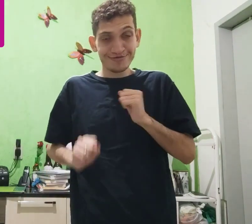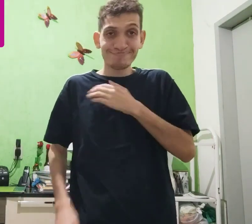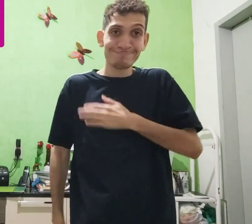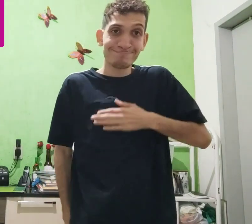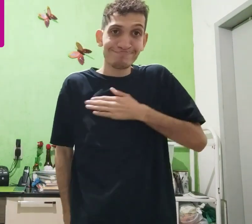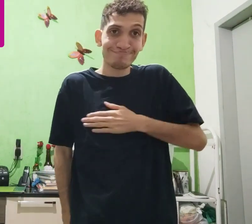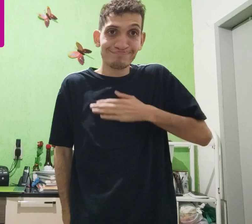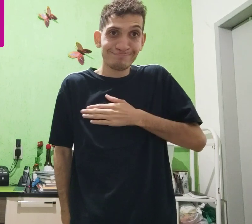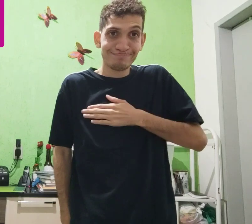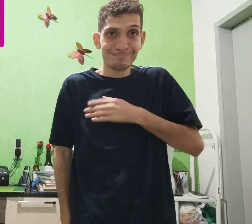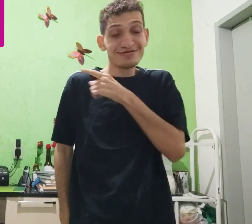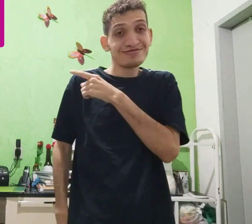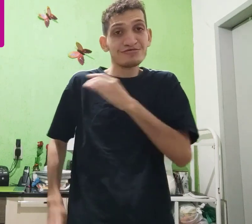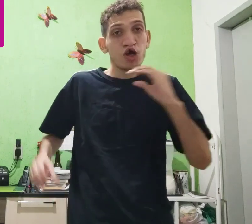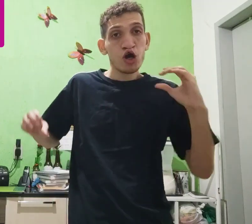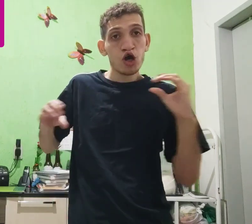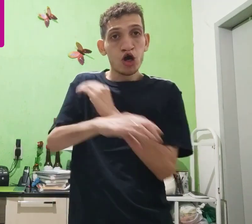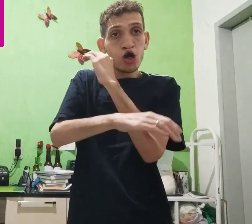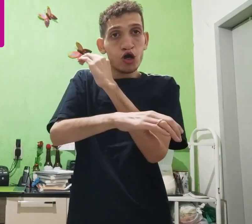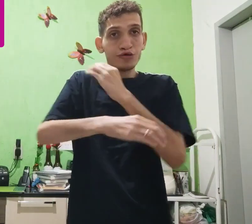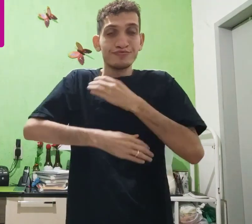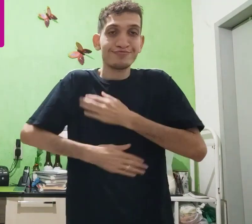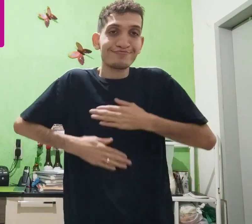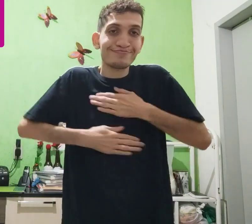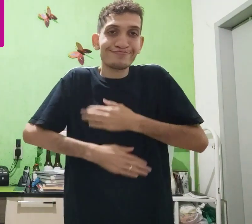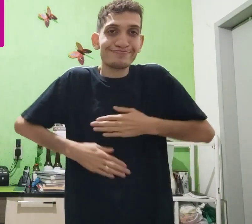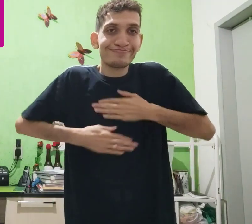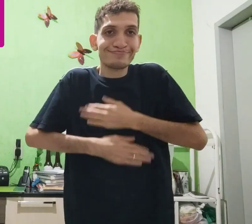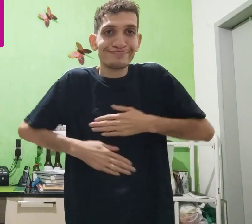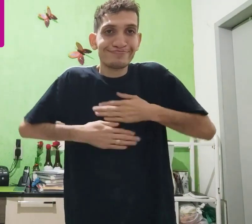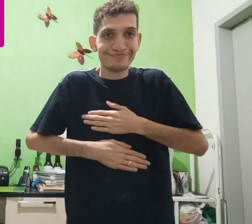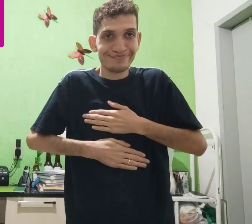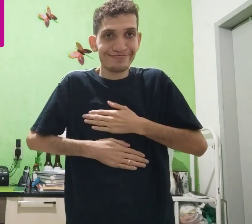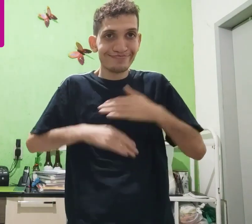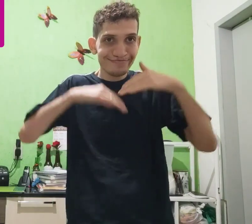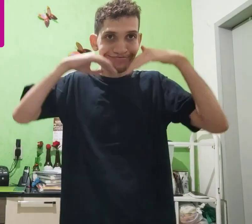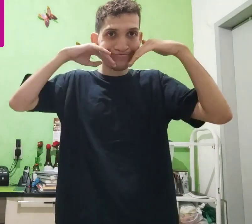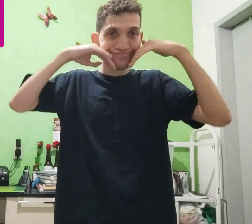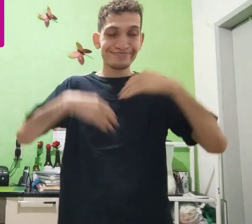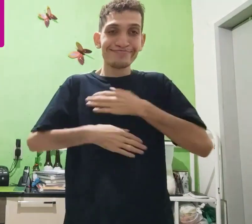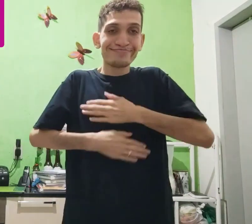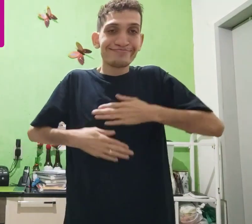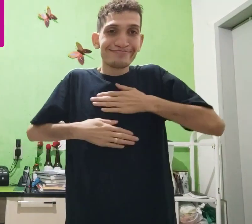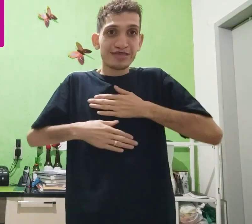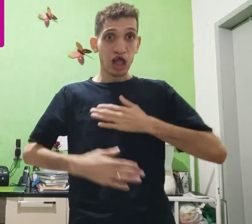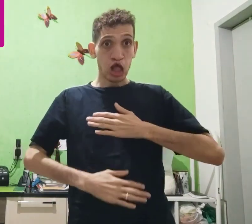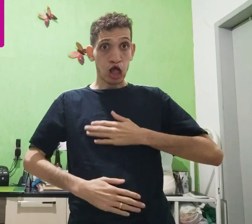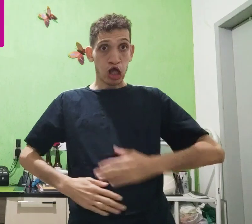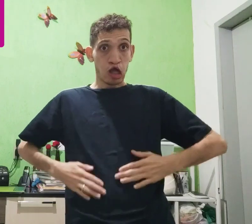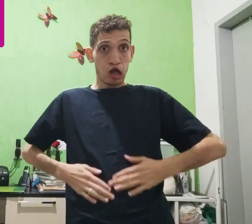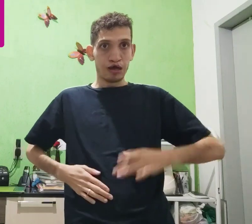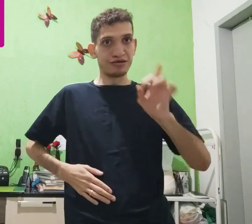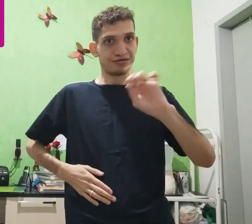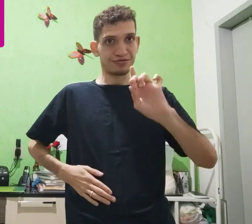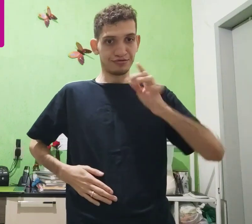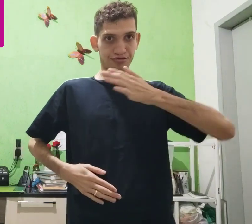só assim, pode. Prazer, gostar, satisfação, isso é completo, assim, dessa forma, porque